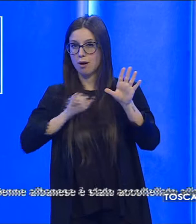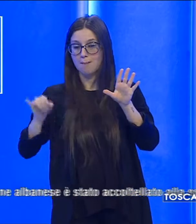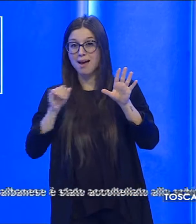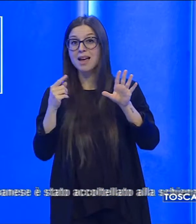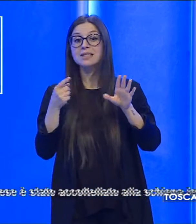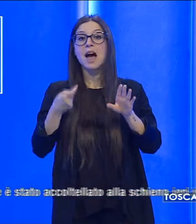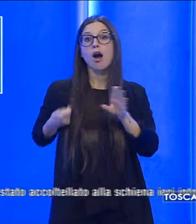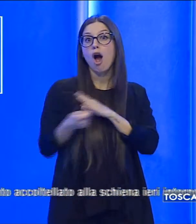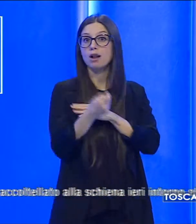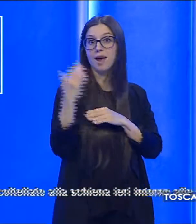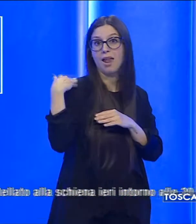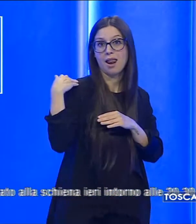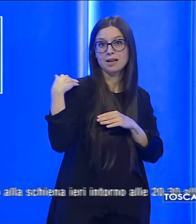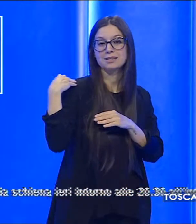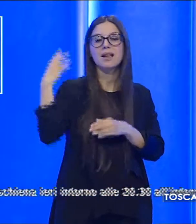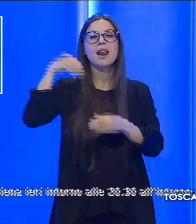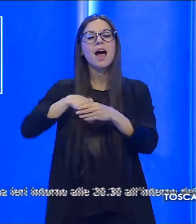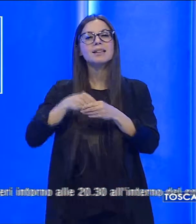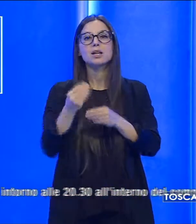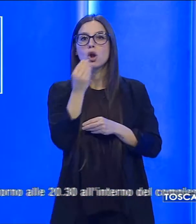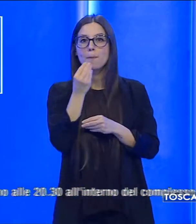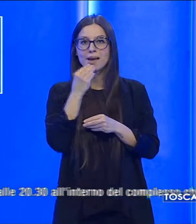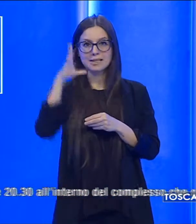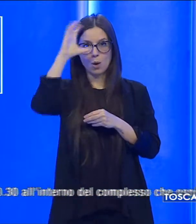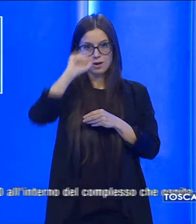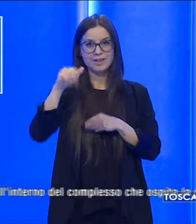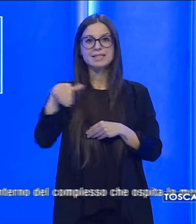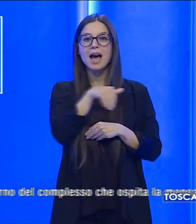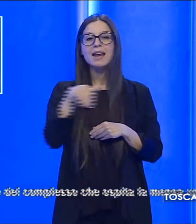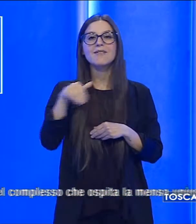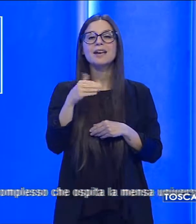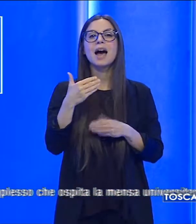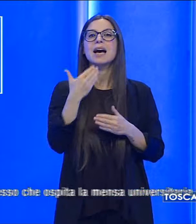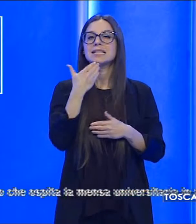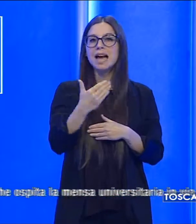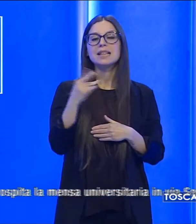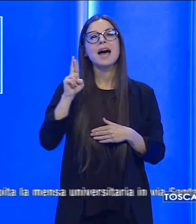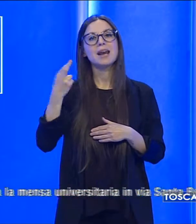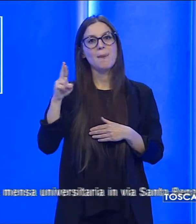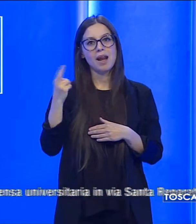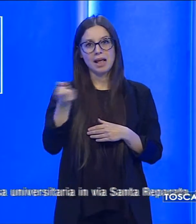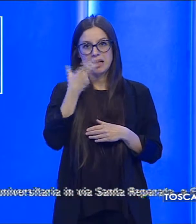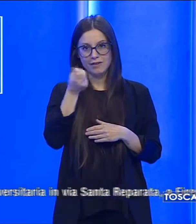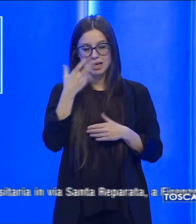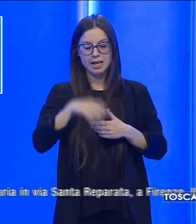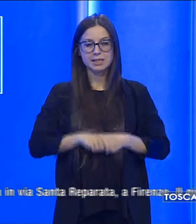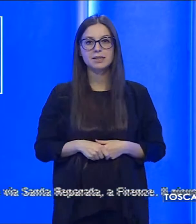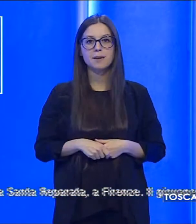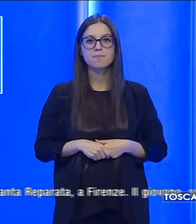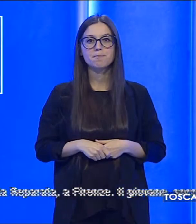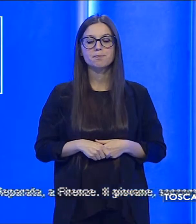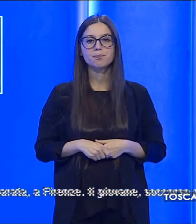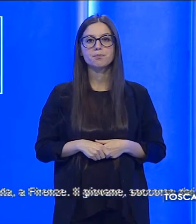complesso che ospita la mensa universitaria in via Santa Reparata a Firenze. Il giovane